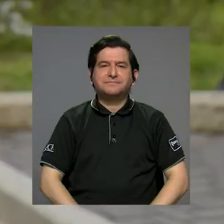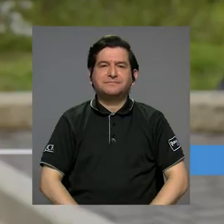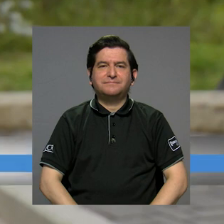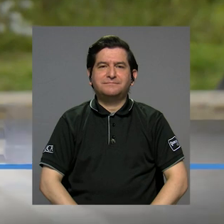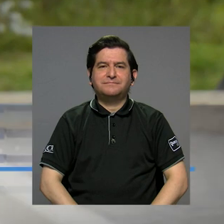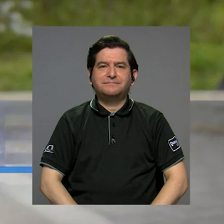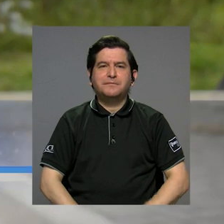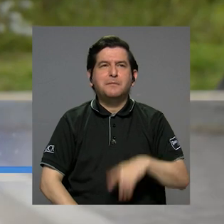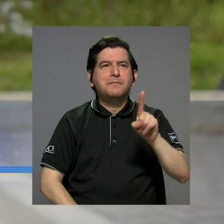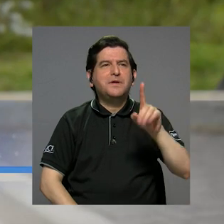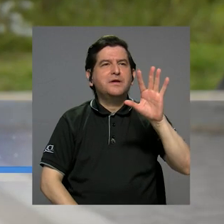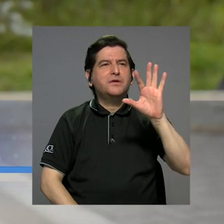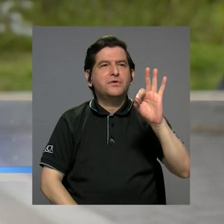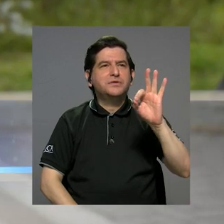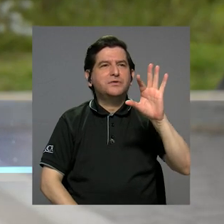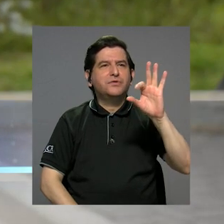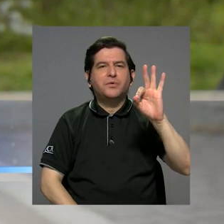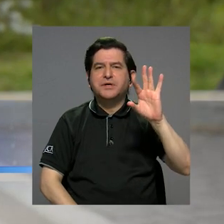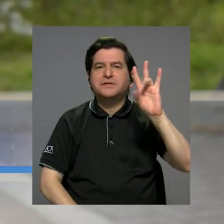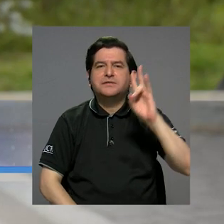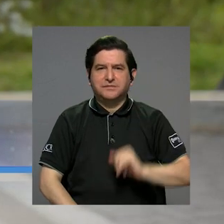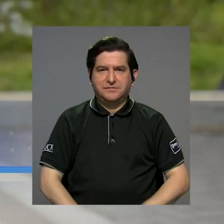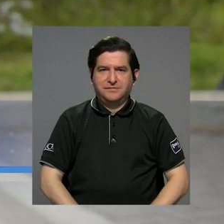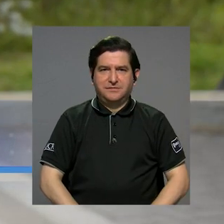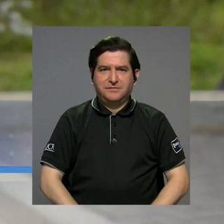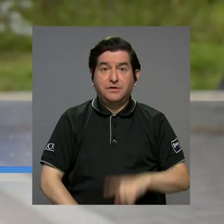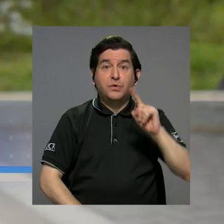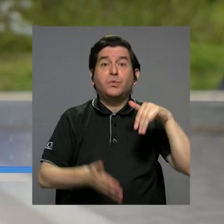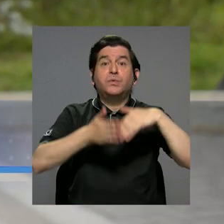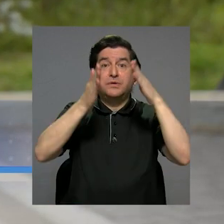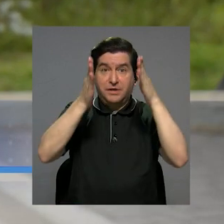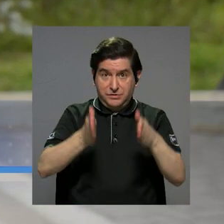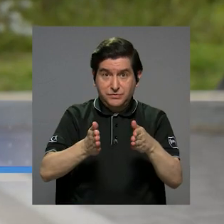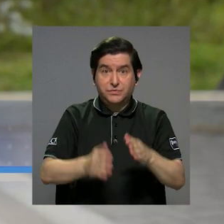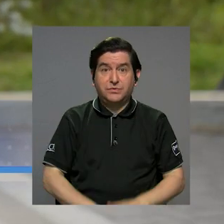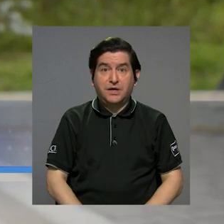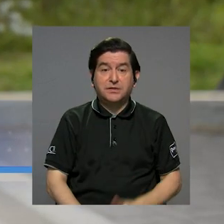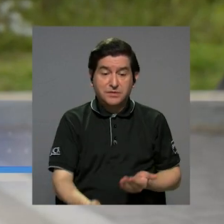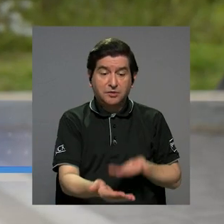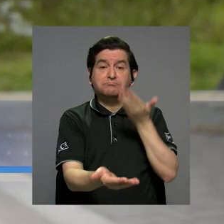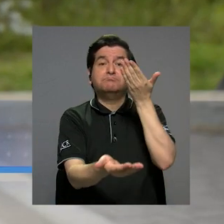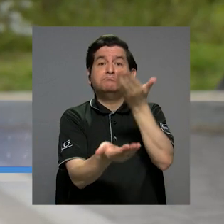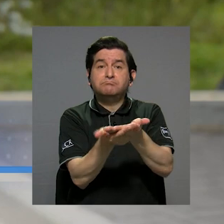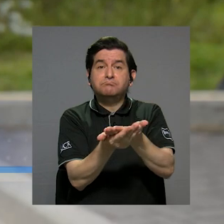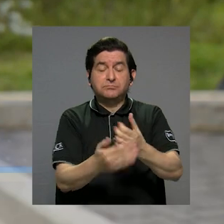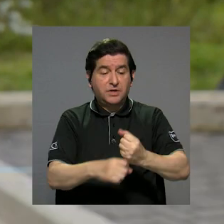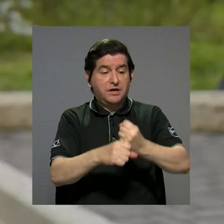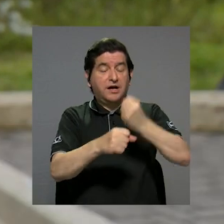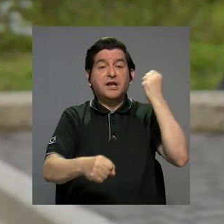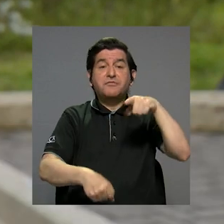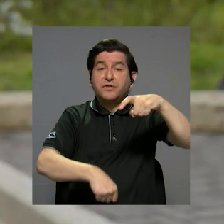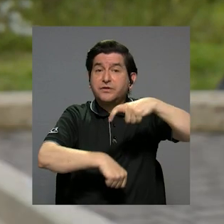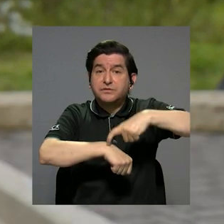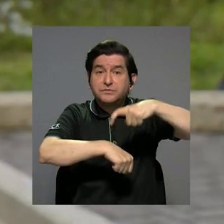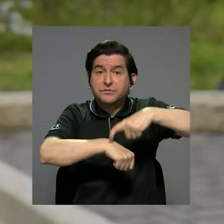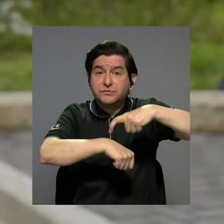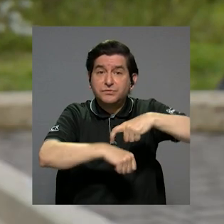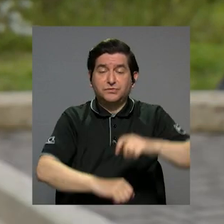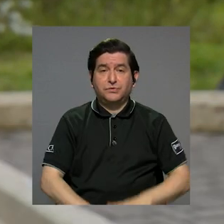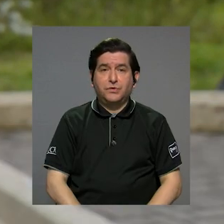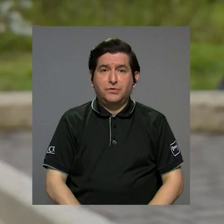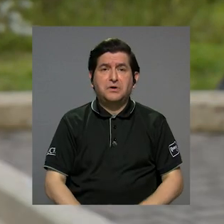Fue en 1997 cuando un estudiante le propone a la Federación de entonces